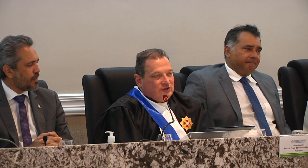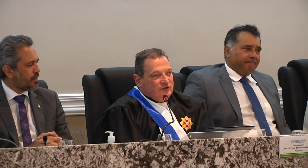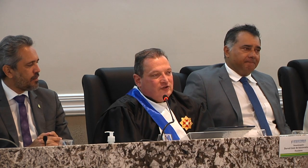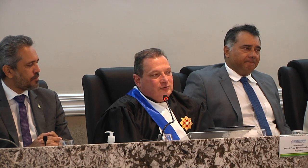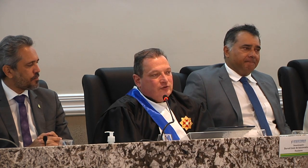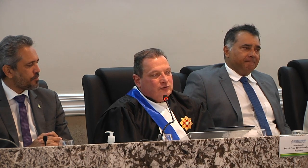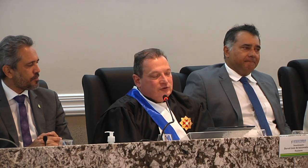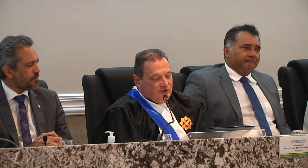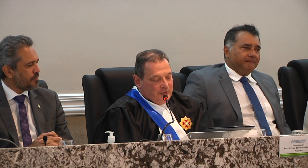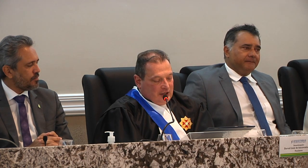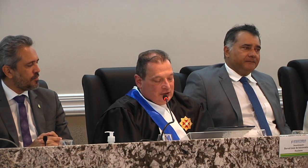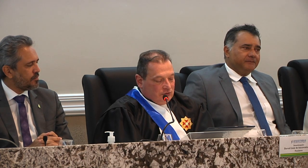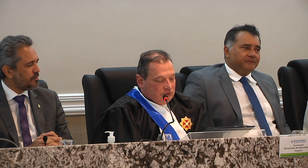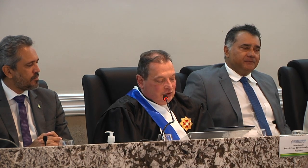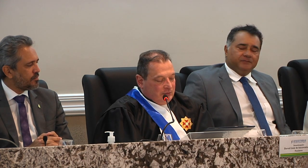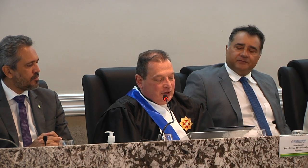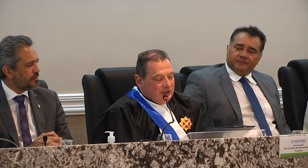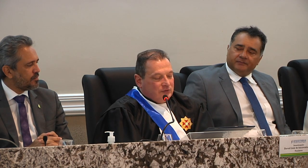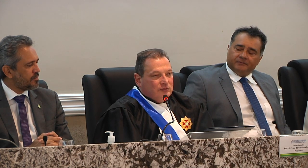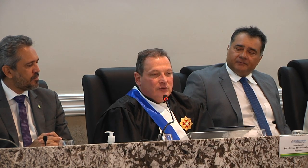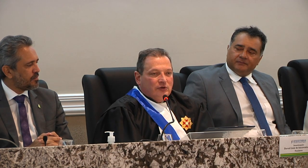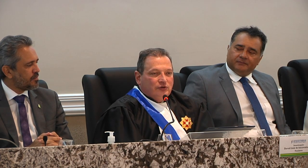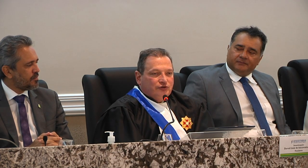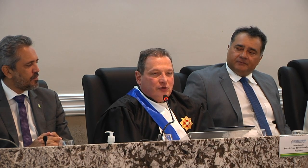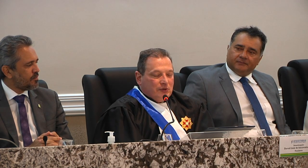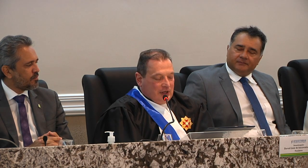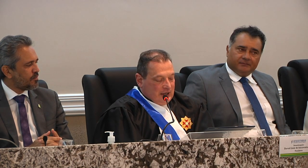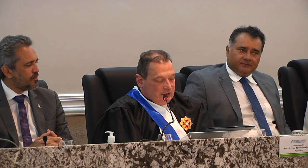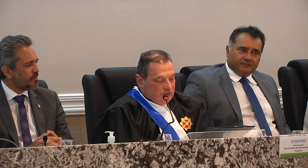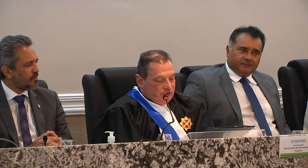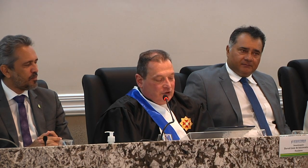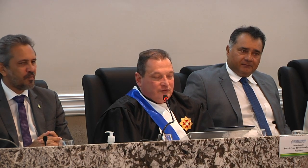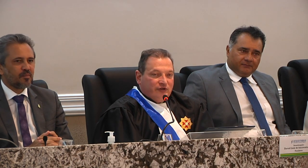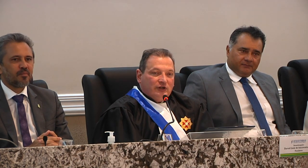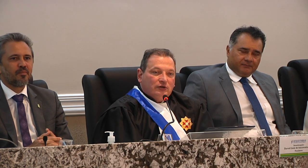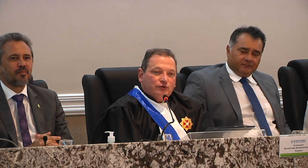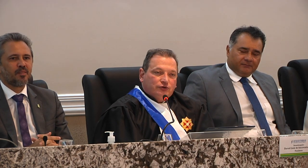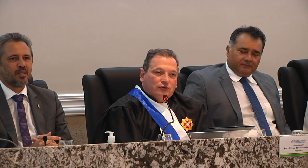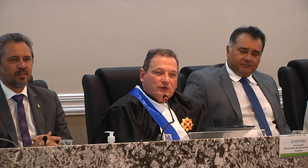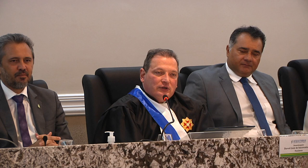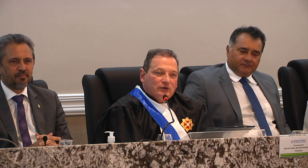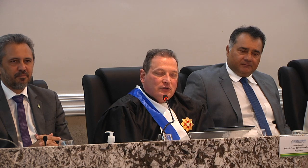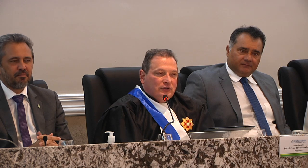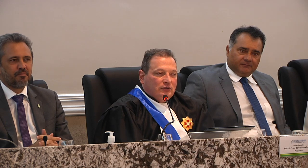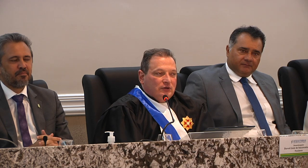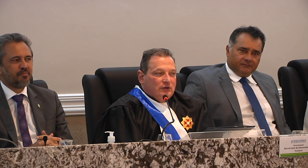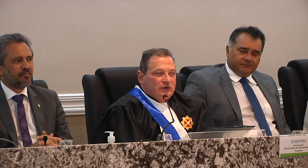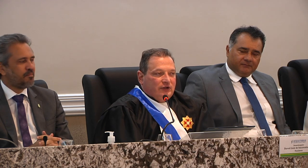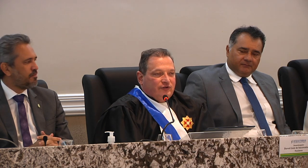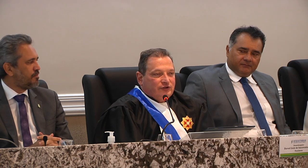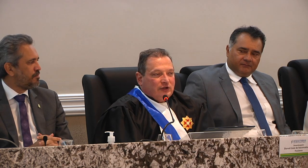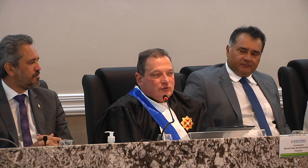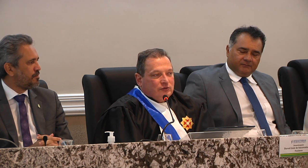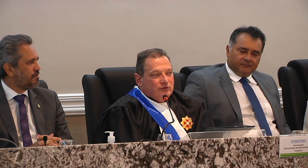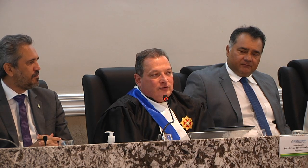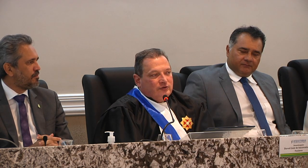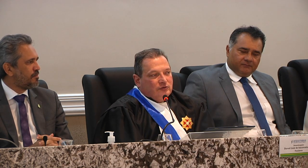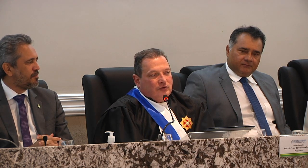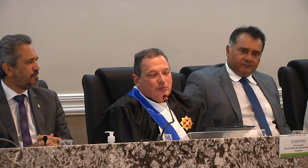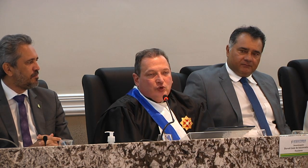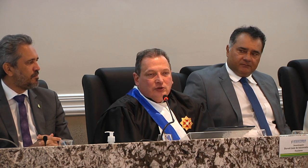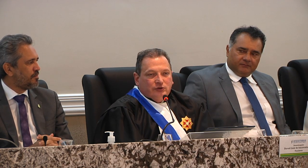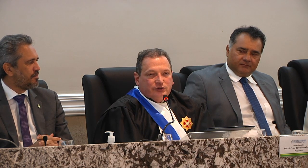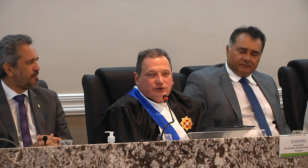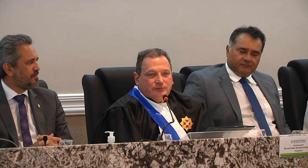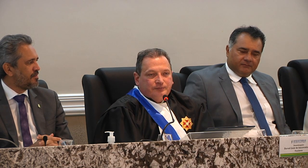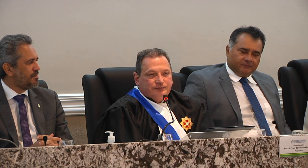do excelentíssimo senhor desembargador do trabalho João Carlos de Oliveira Uxoa desejo a todos